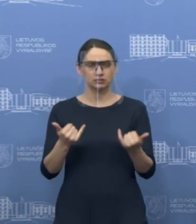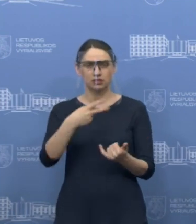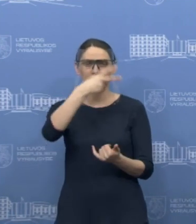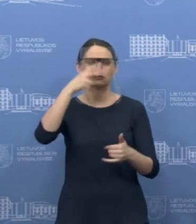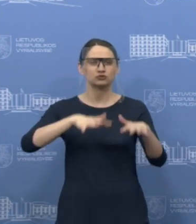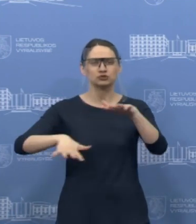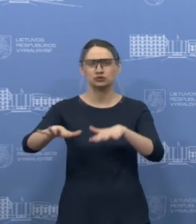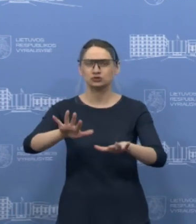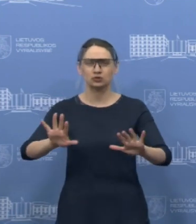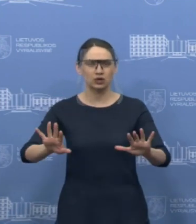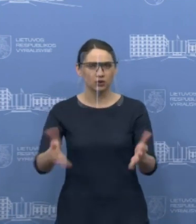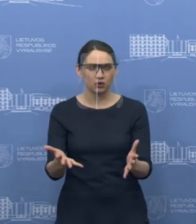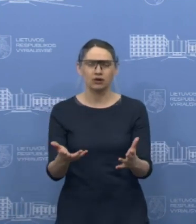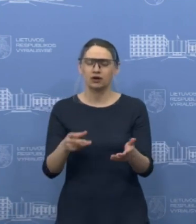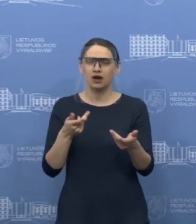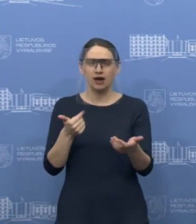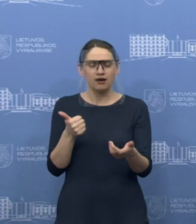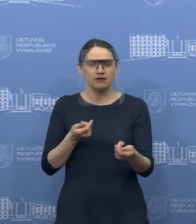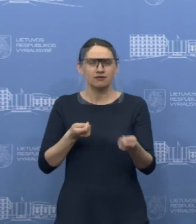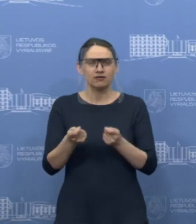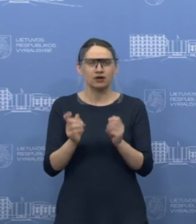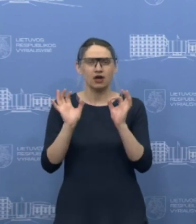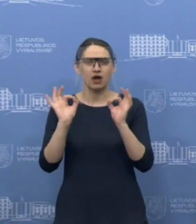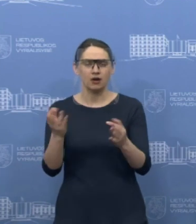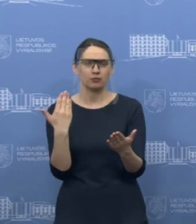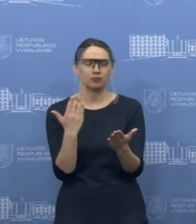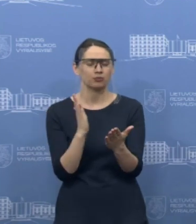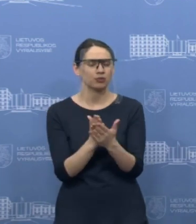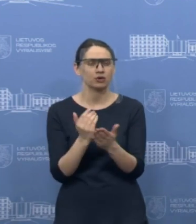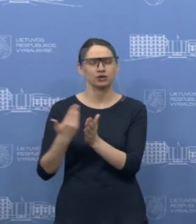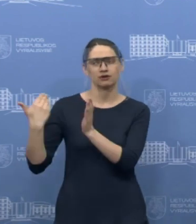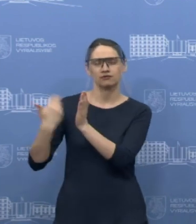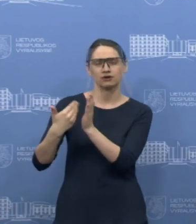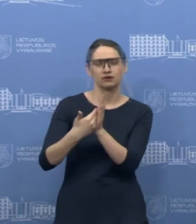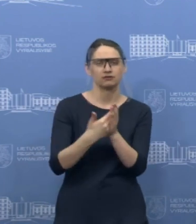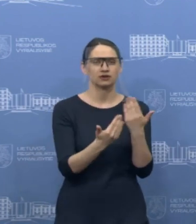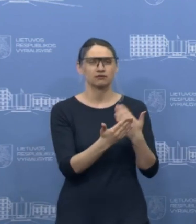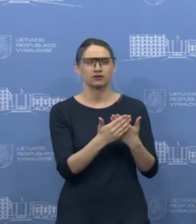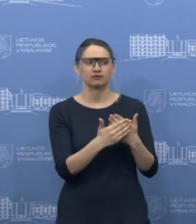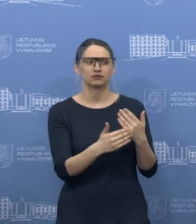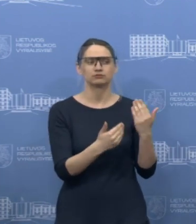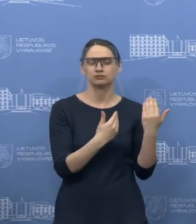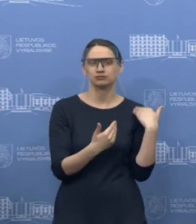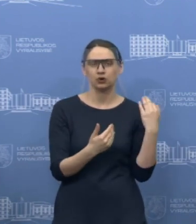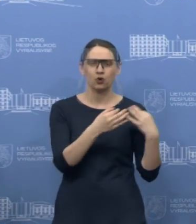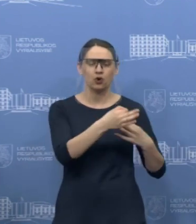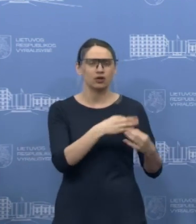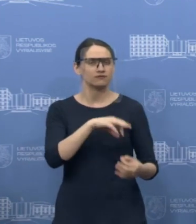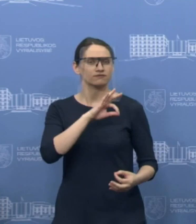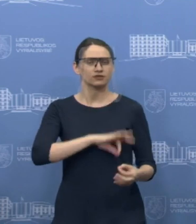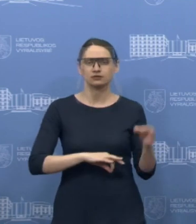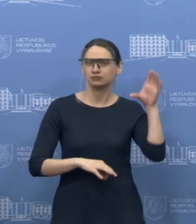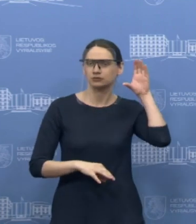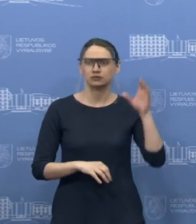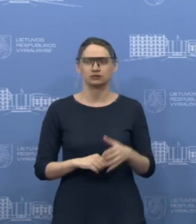diskutuoti, išklausyti konsultacijas ir rekomendacijas iš geriausių savo šalies mediku. Tai tame